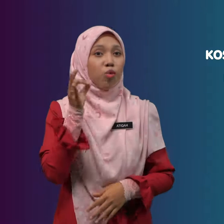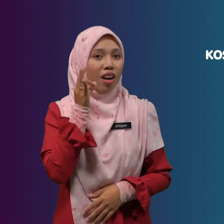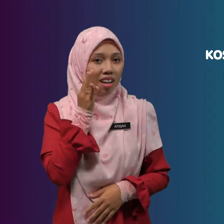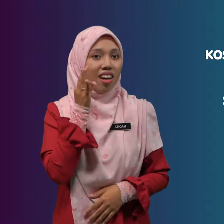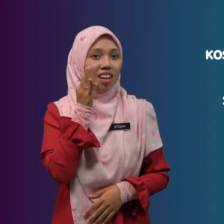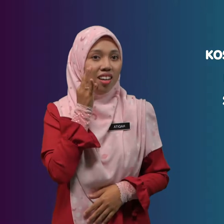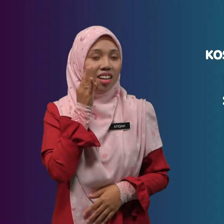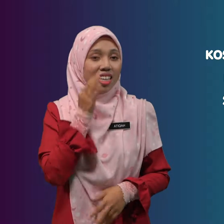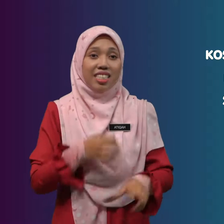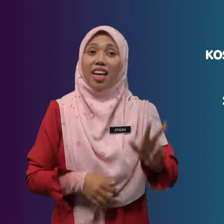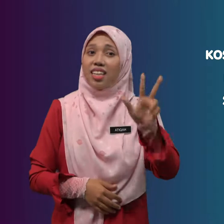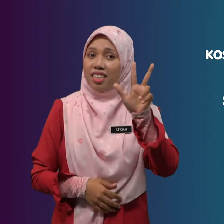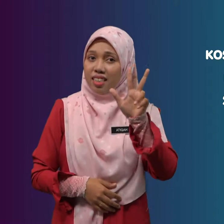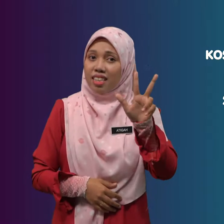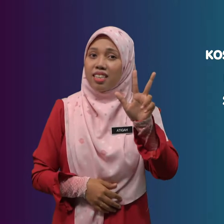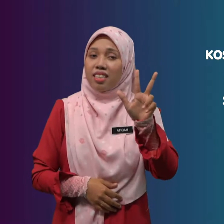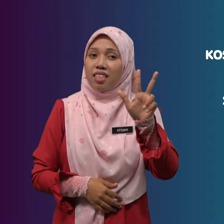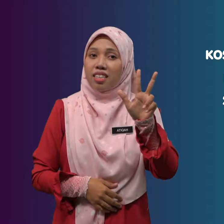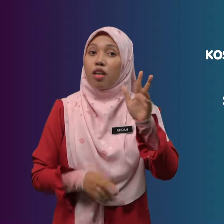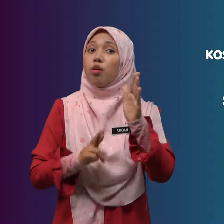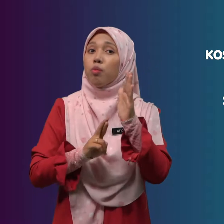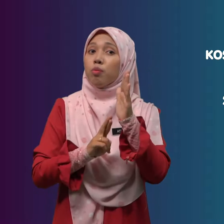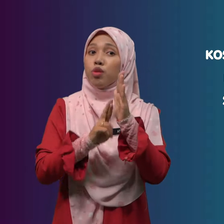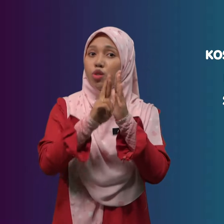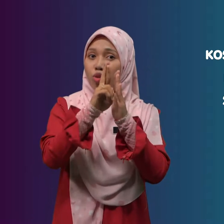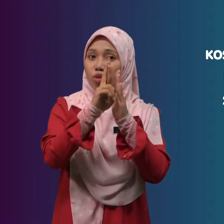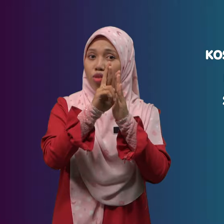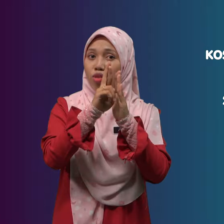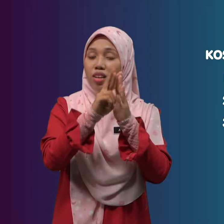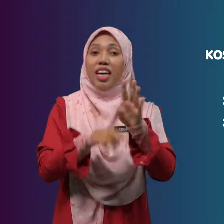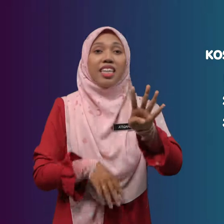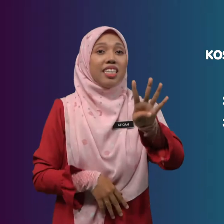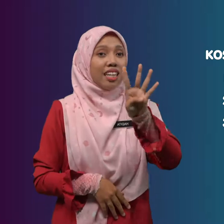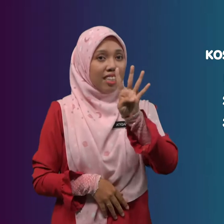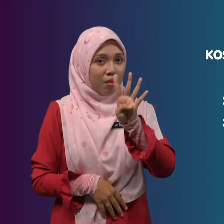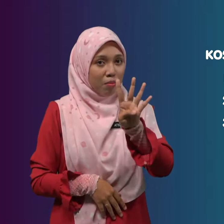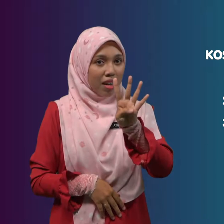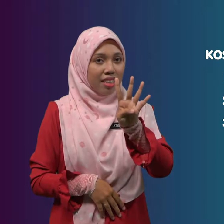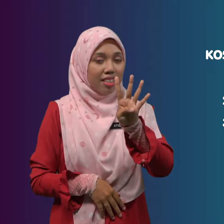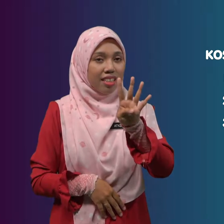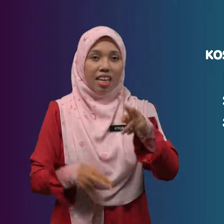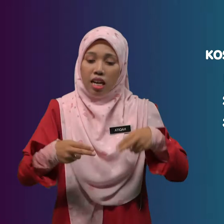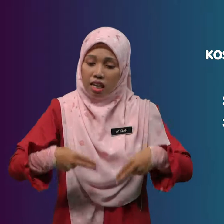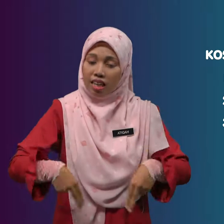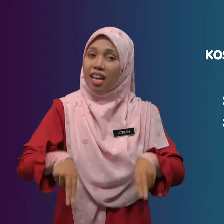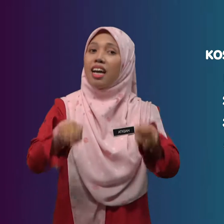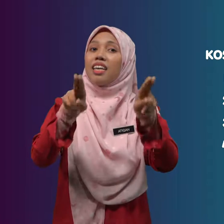kuah. Yang ketiga, pucuk. Yang keempat, helai.